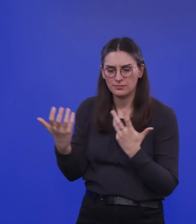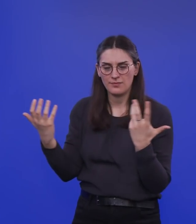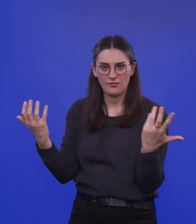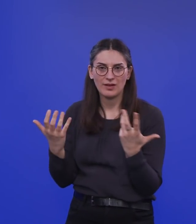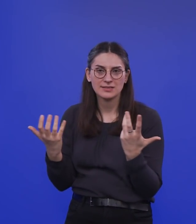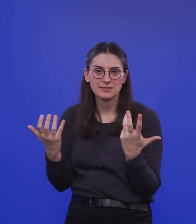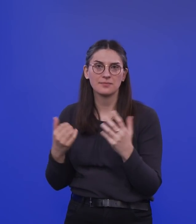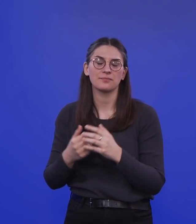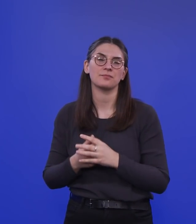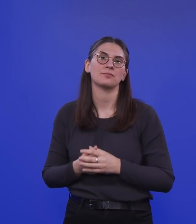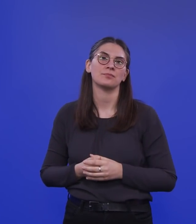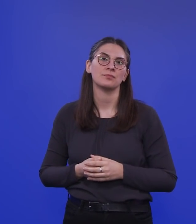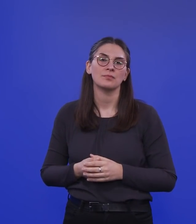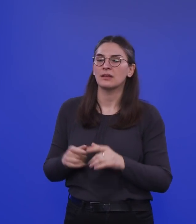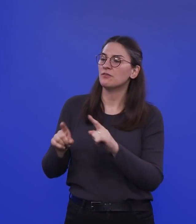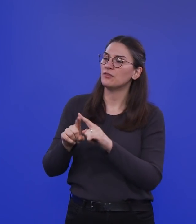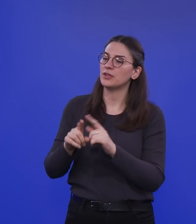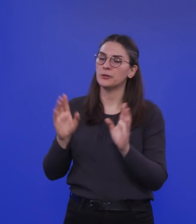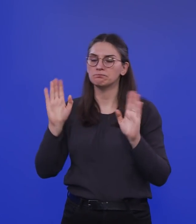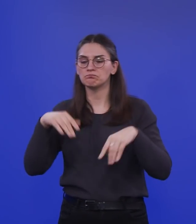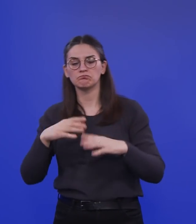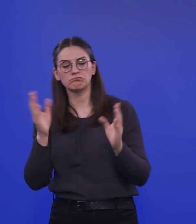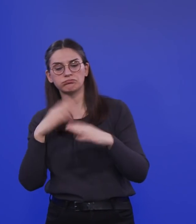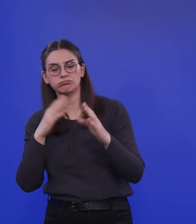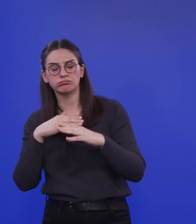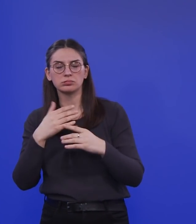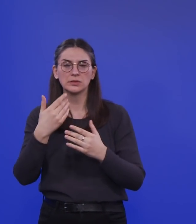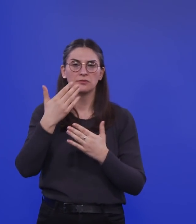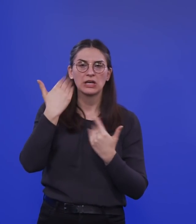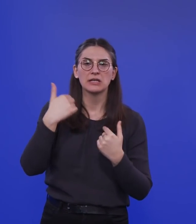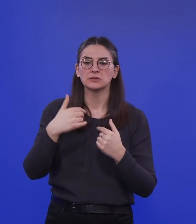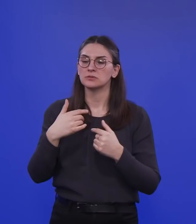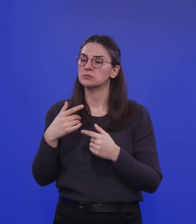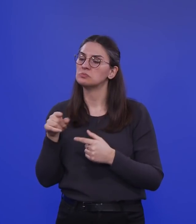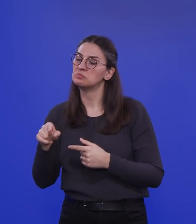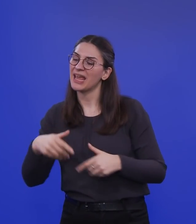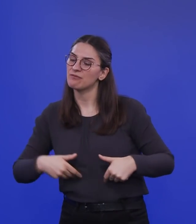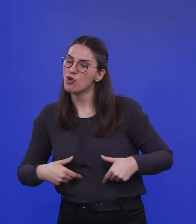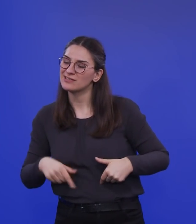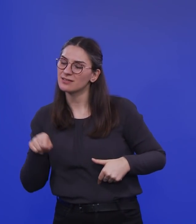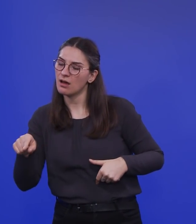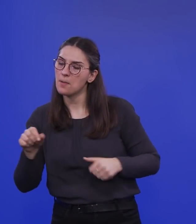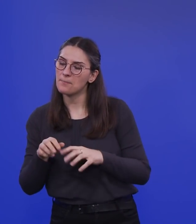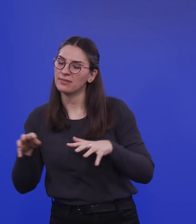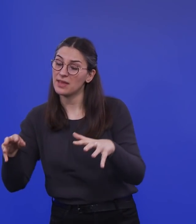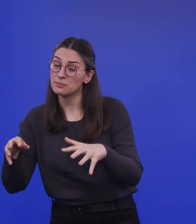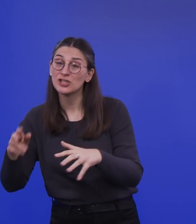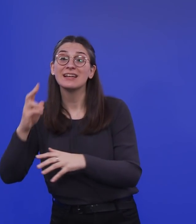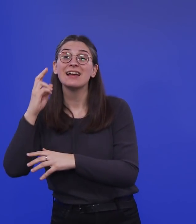dass man nicht daran gedacht hat, dass auch bei einer pandemischen Influenza die erwachsene Bevölkerung